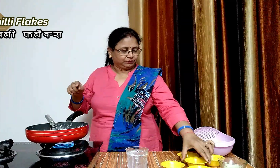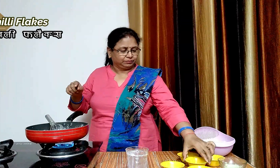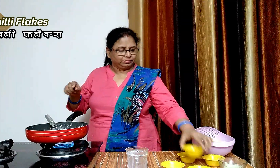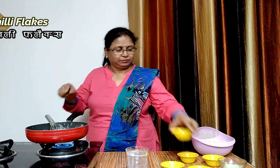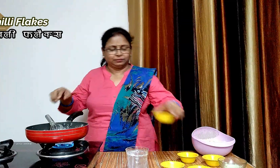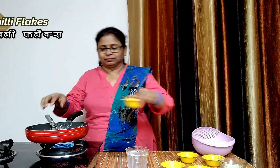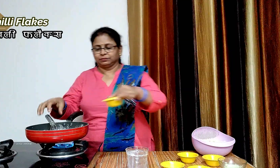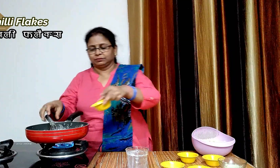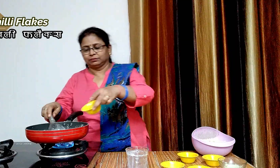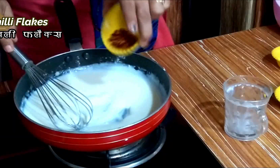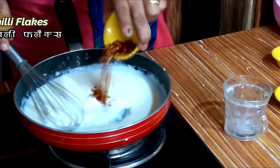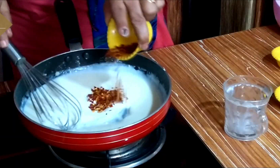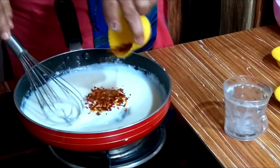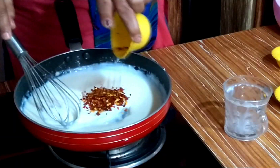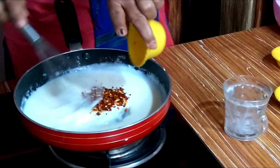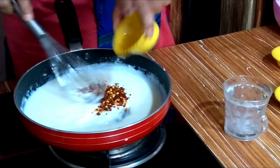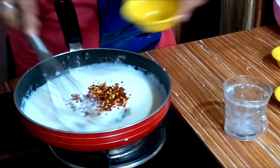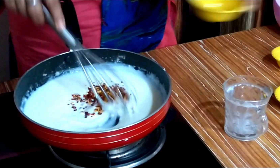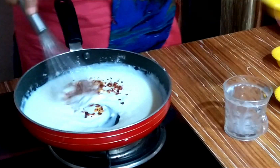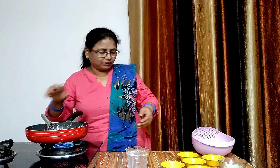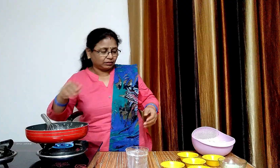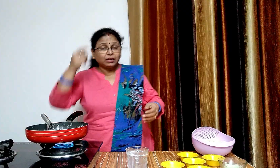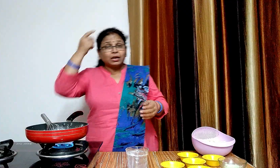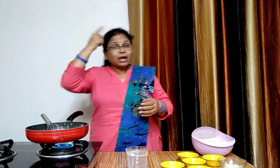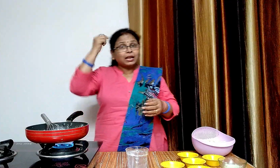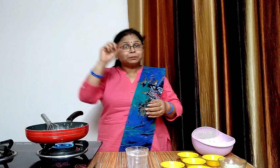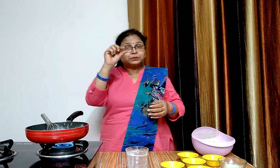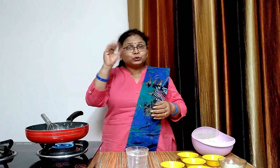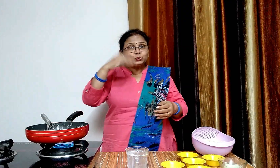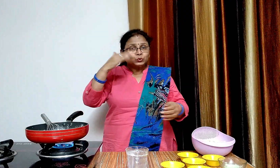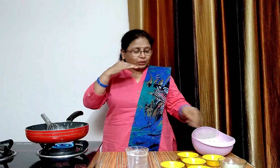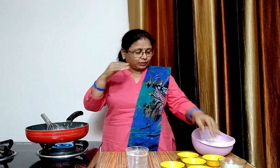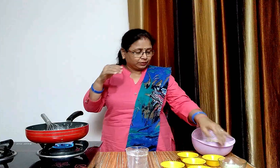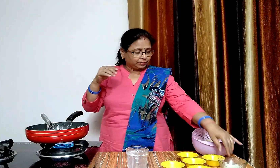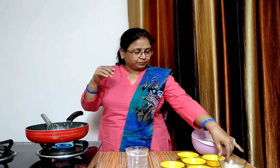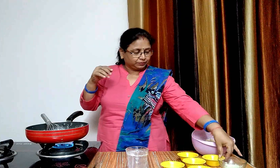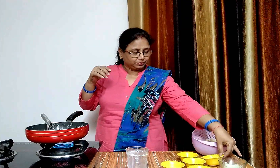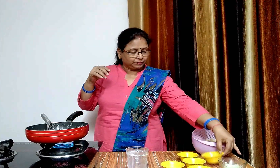और काली मेच पावडर डालगर में ला लेंगे